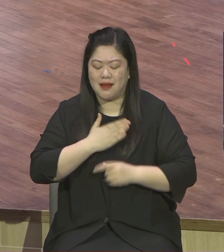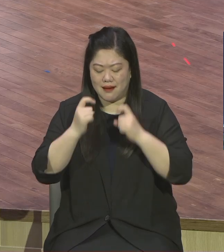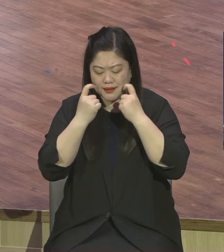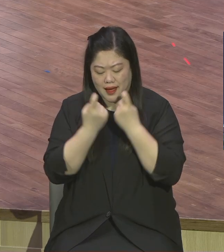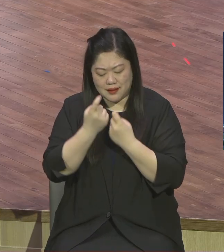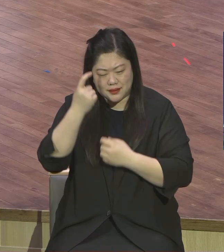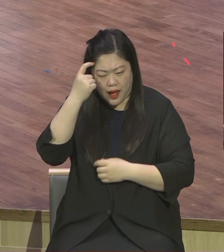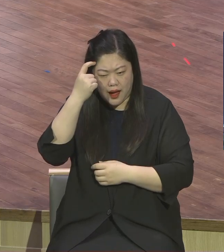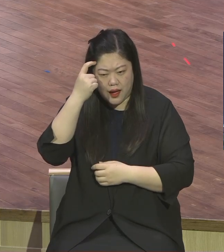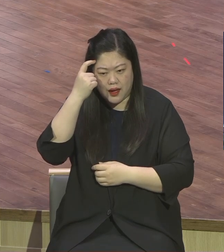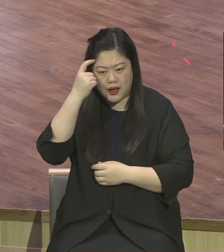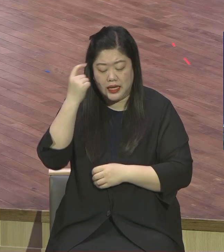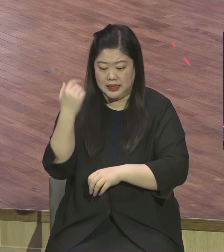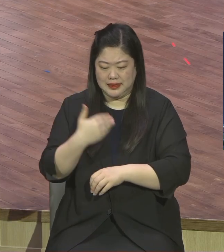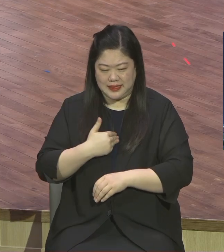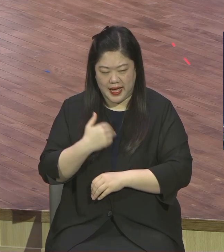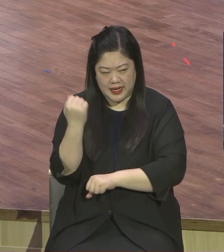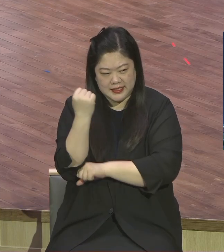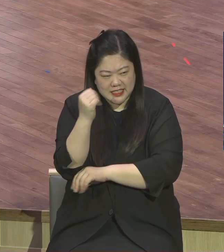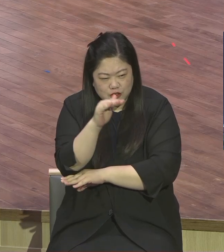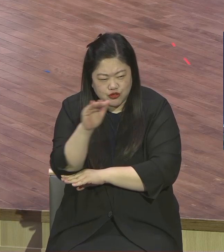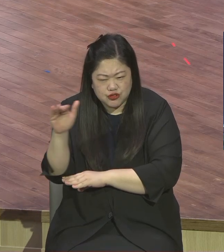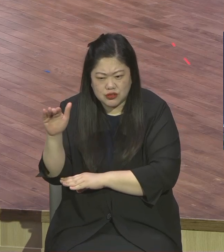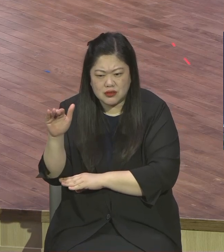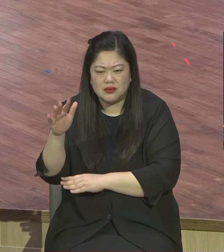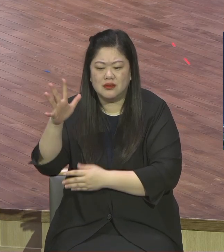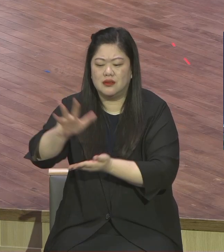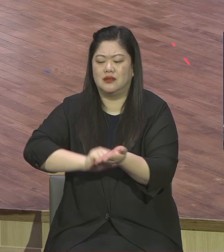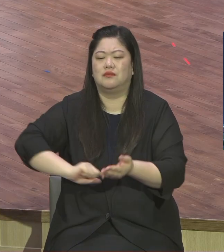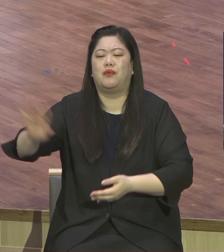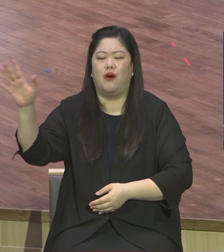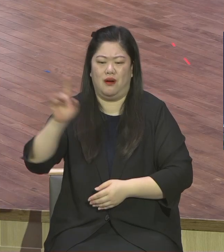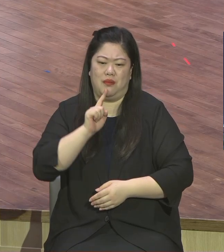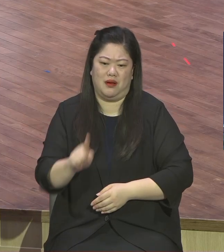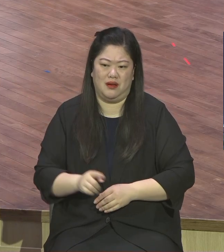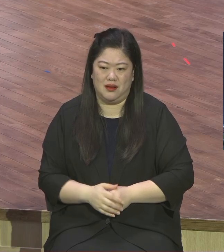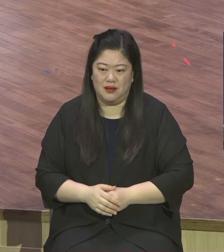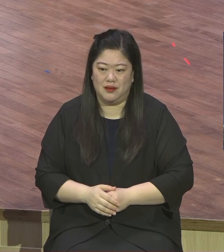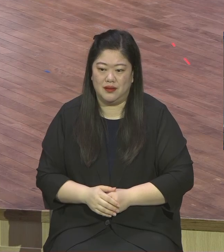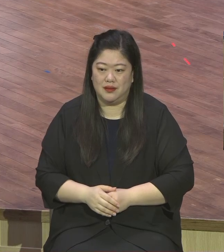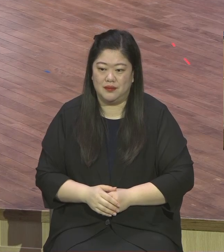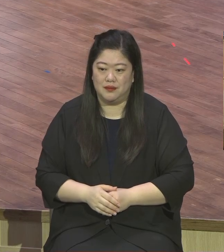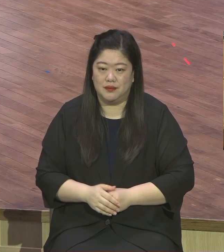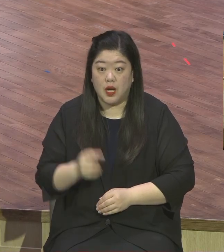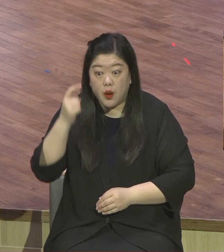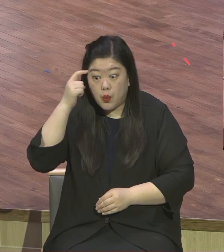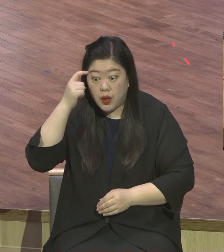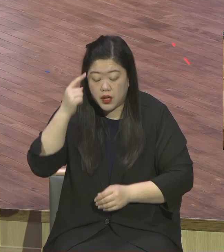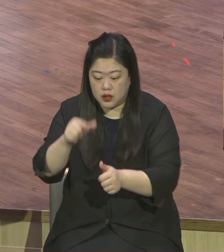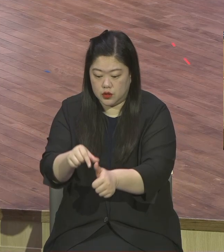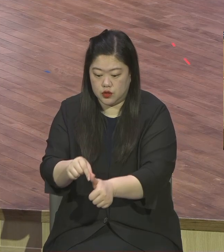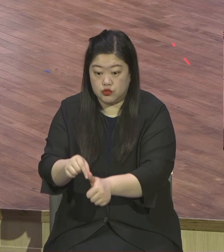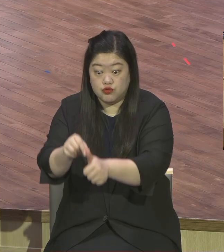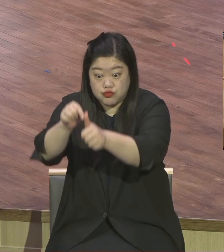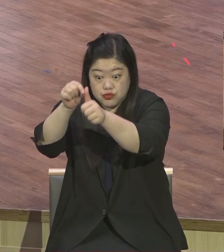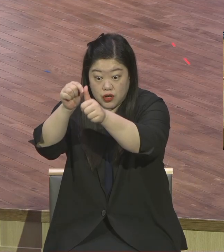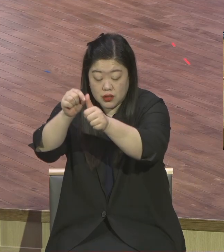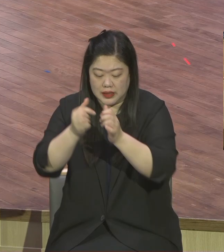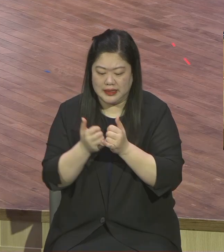내려놔라 결국은요 인간 노력으로 구원을 받을 수가 없다는 말씀이에요. 인간